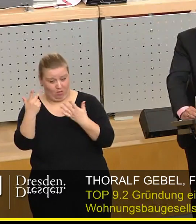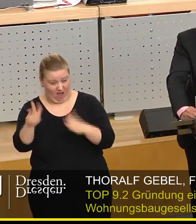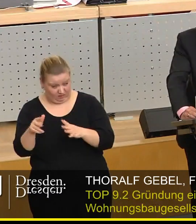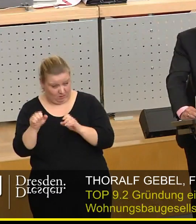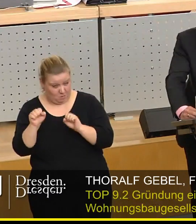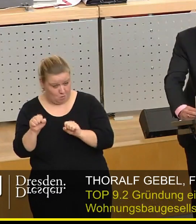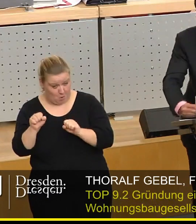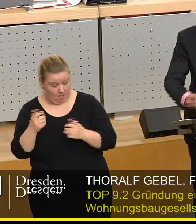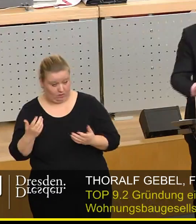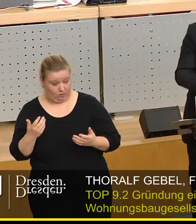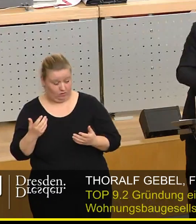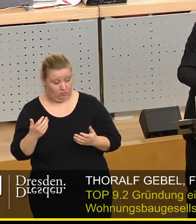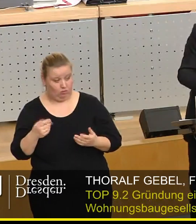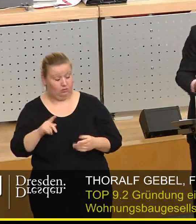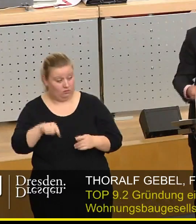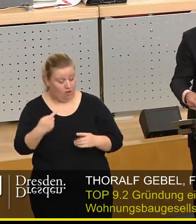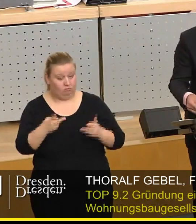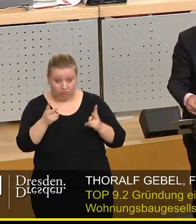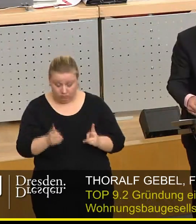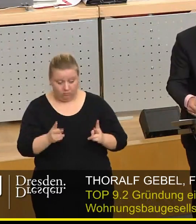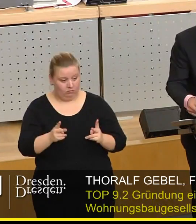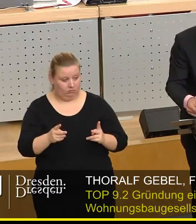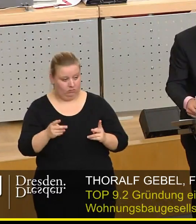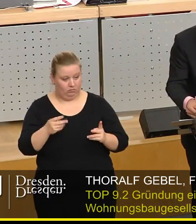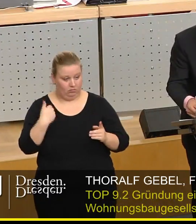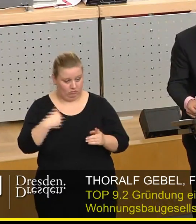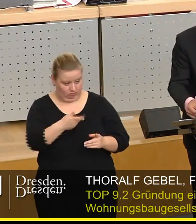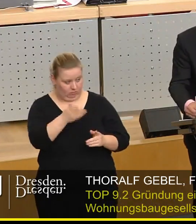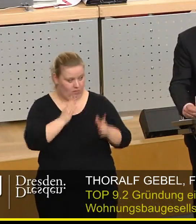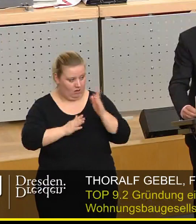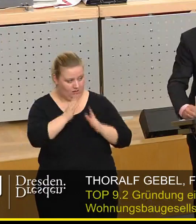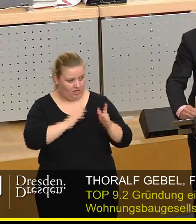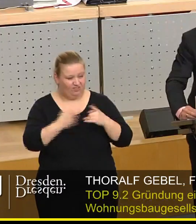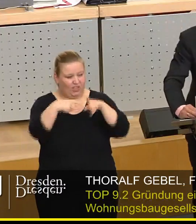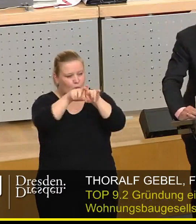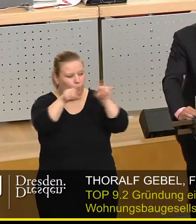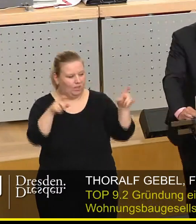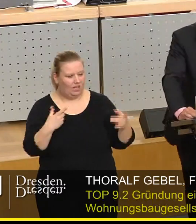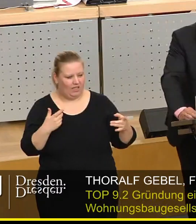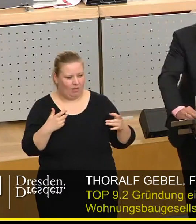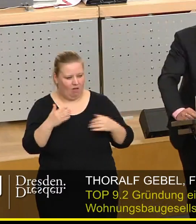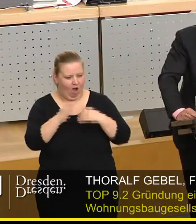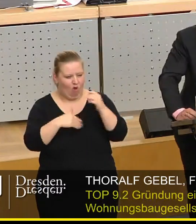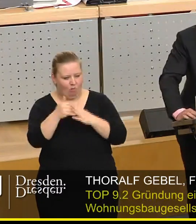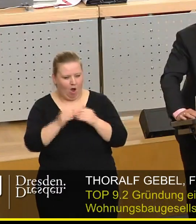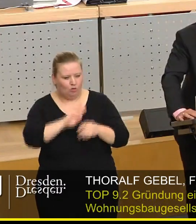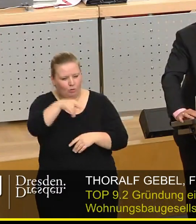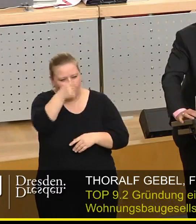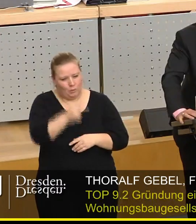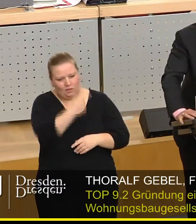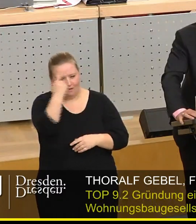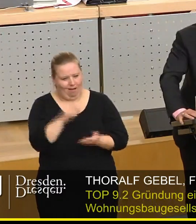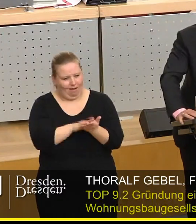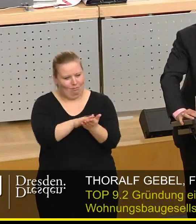anzusetzen. Und wenn ich dann gerade richtig gehört habe beim Herrn Avenalius, Sie wollen ein Unternehmen aufbauen, was 100 Jahre halten